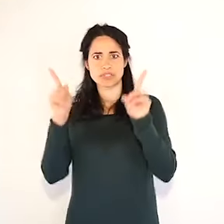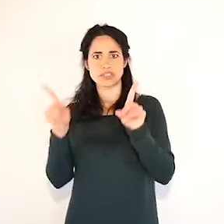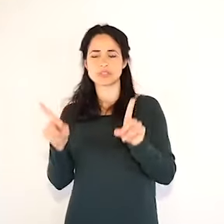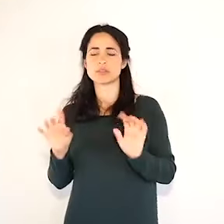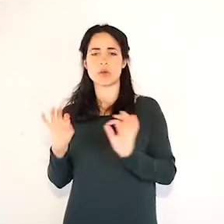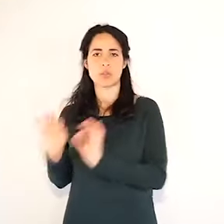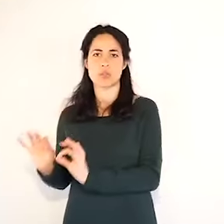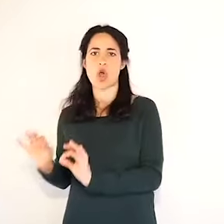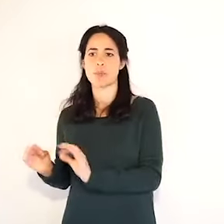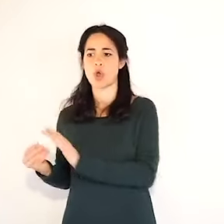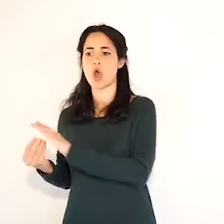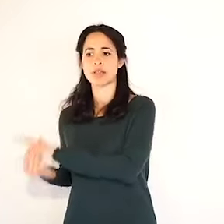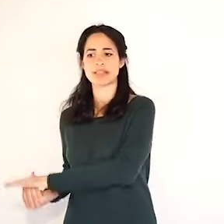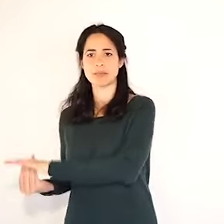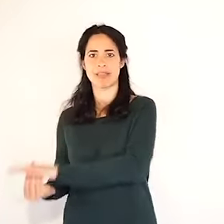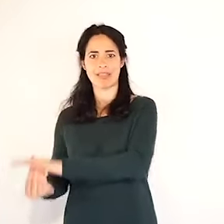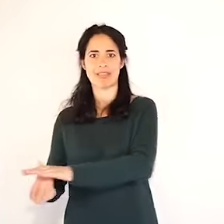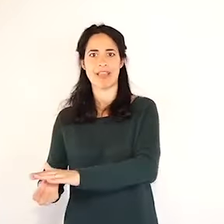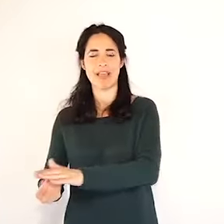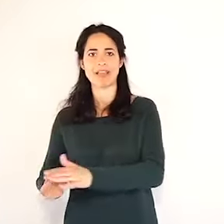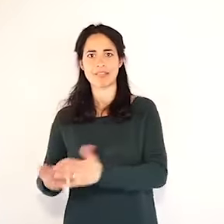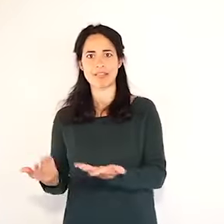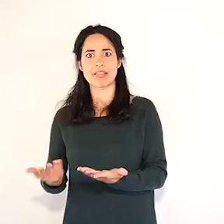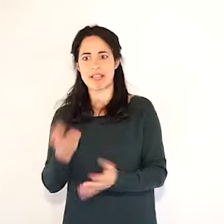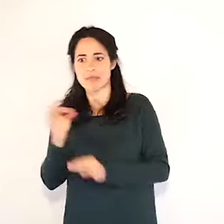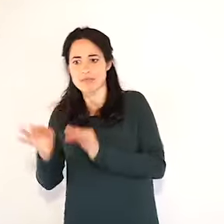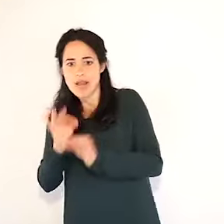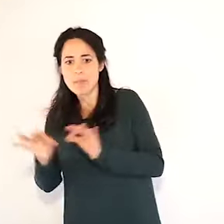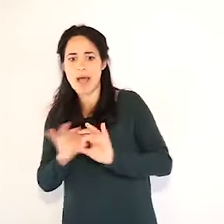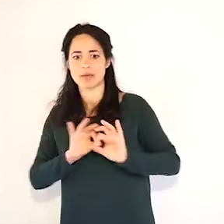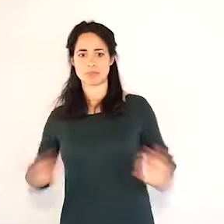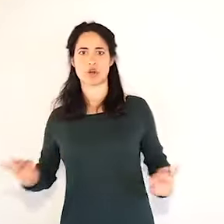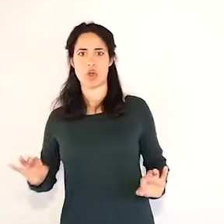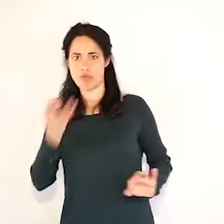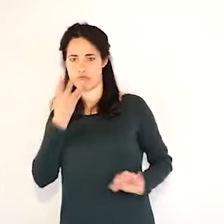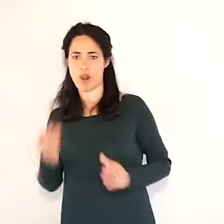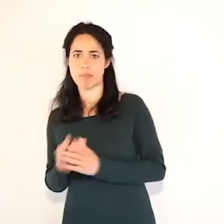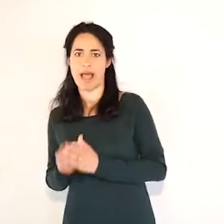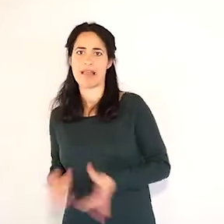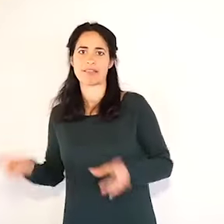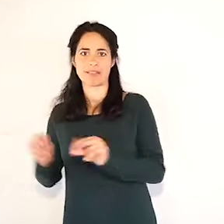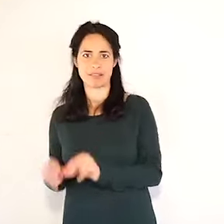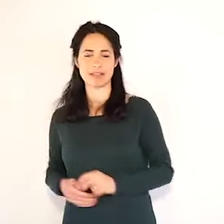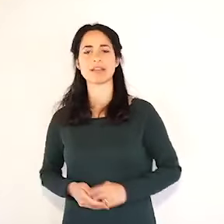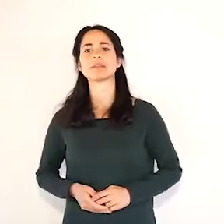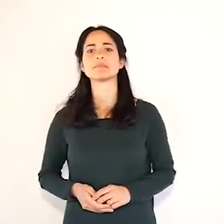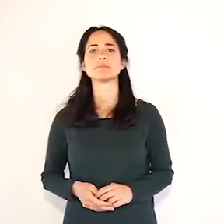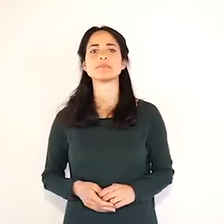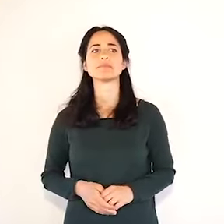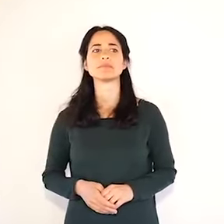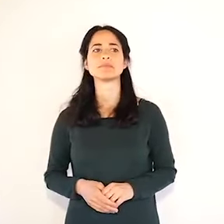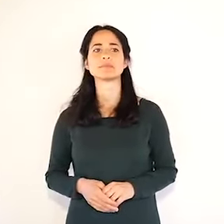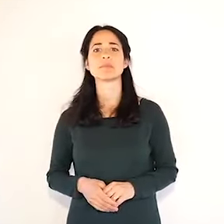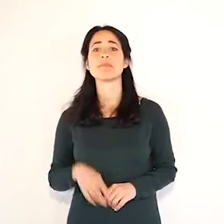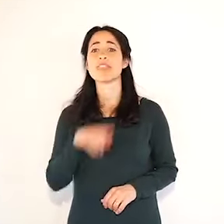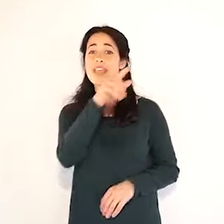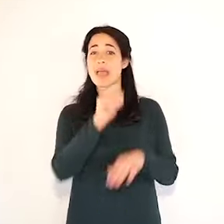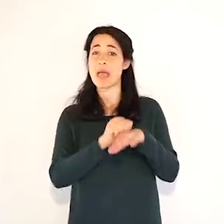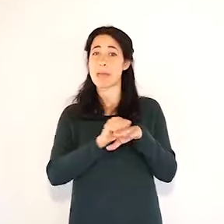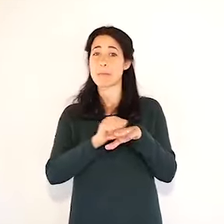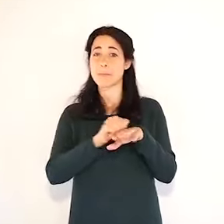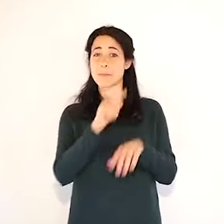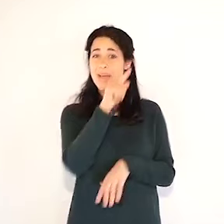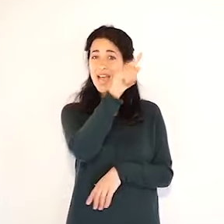ripartire. A Parma vi ho detto 20 20 decessi, questi 20 7